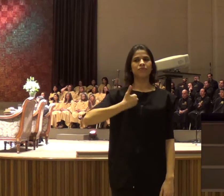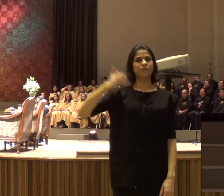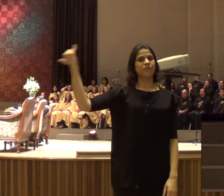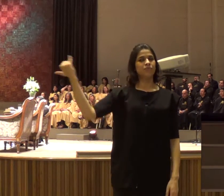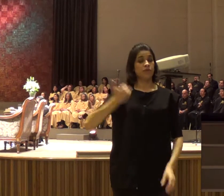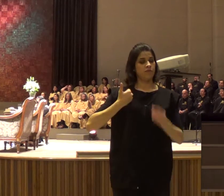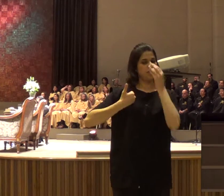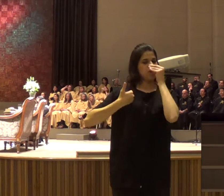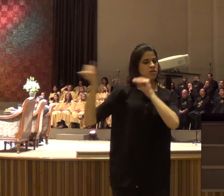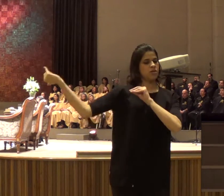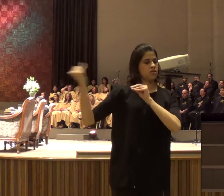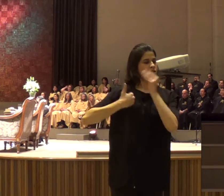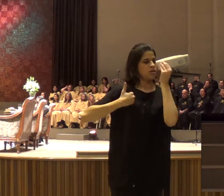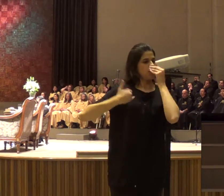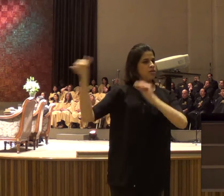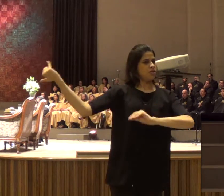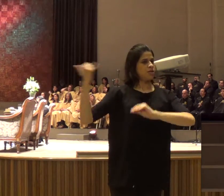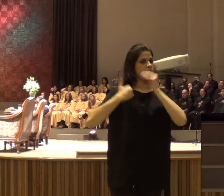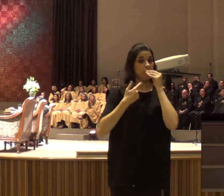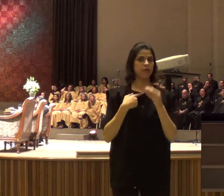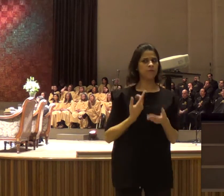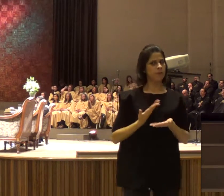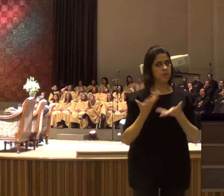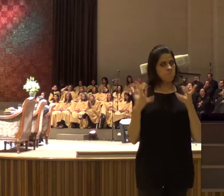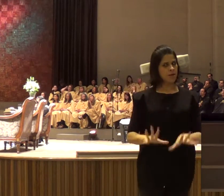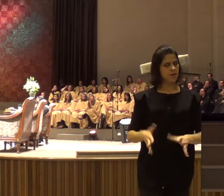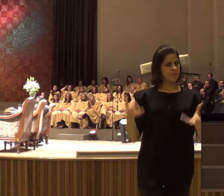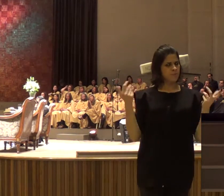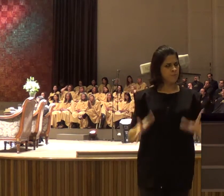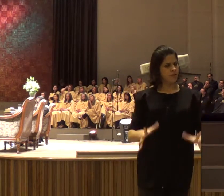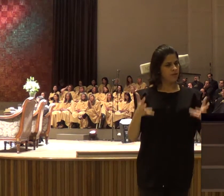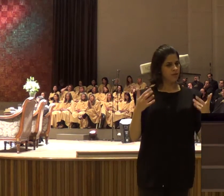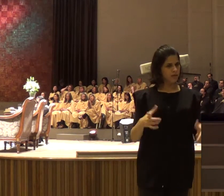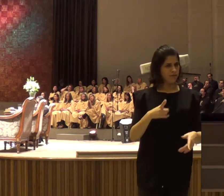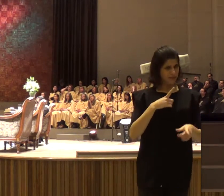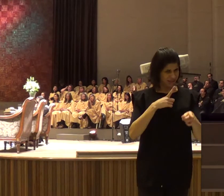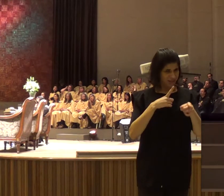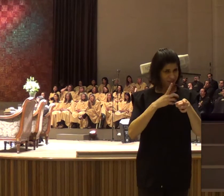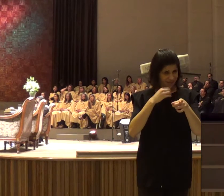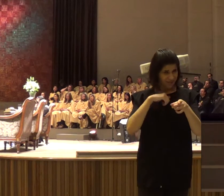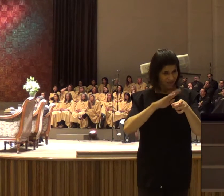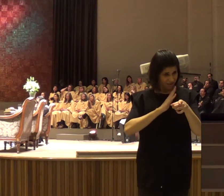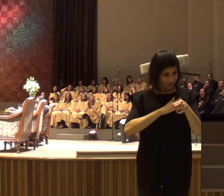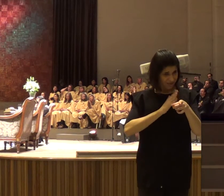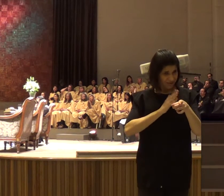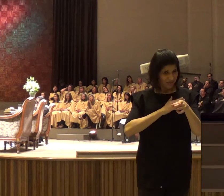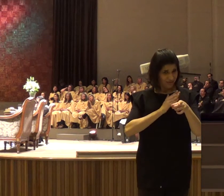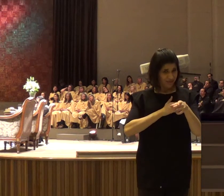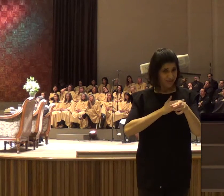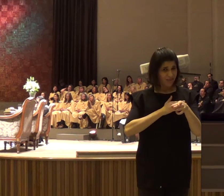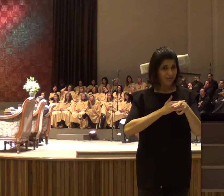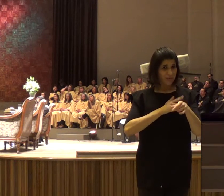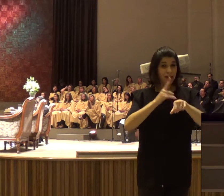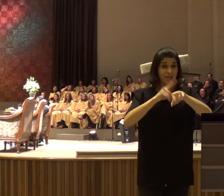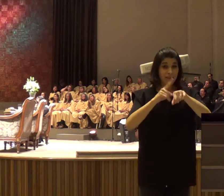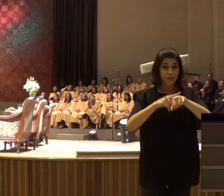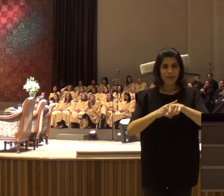e que você está, relutante, em ouvir, e quando a gente, está relutante, a gente acha